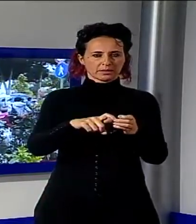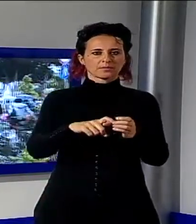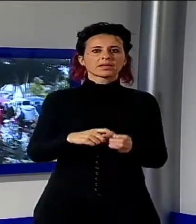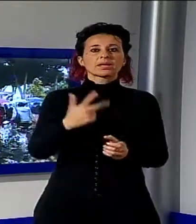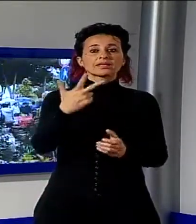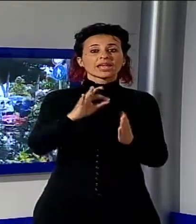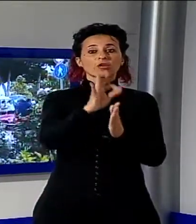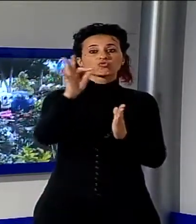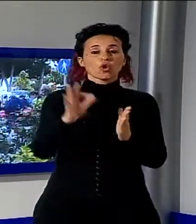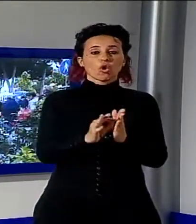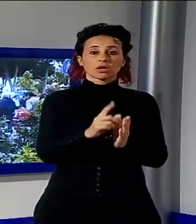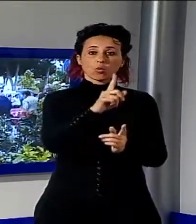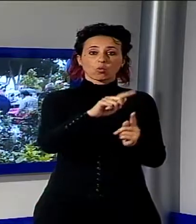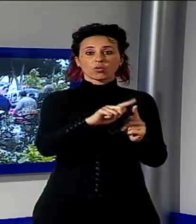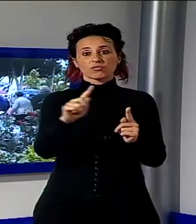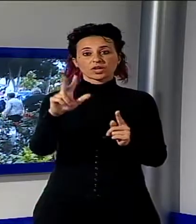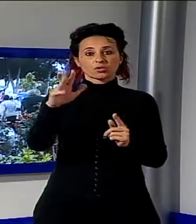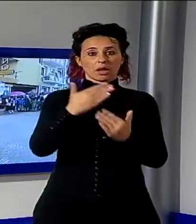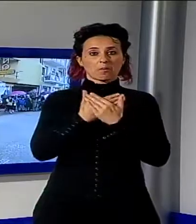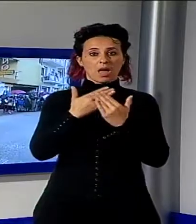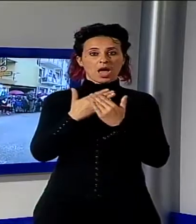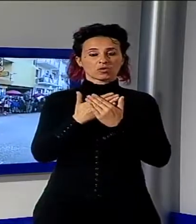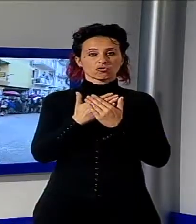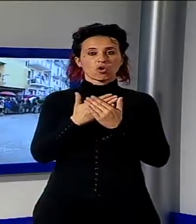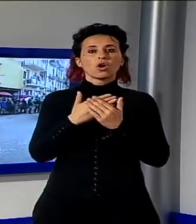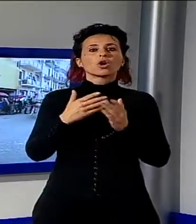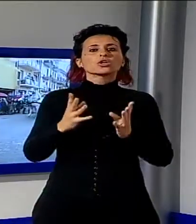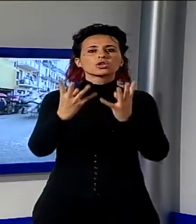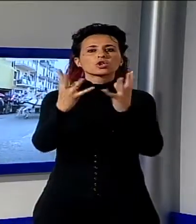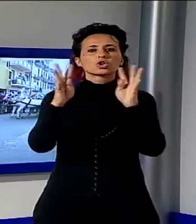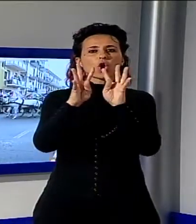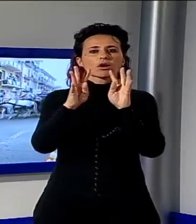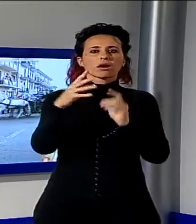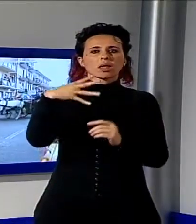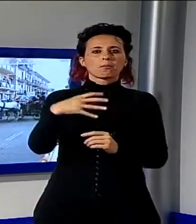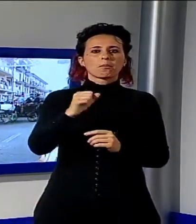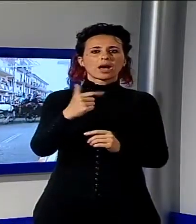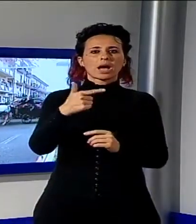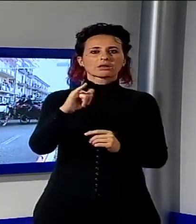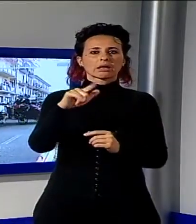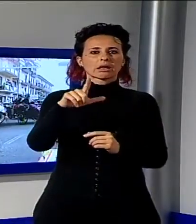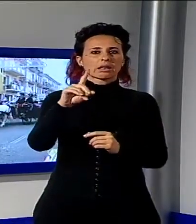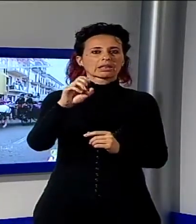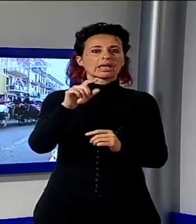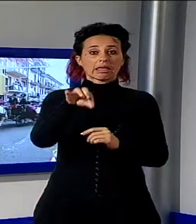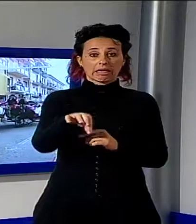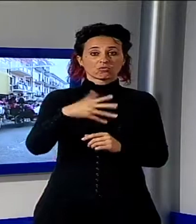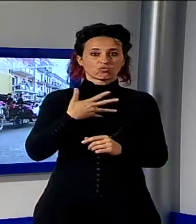3 maggio all'ombra della Torre Matilde la sfilata senza dubbio ha richiamato tanta gente per quanto riguarda il